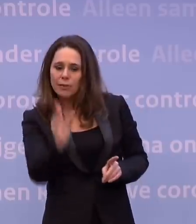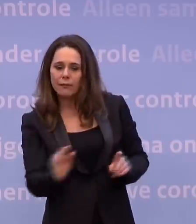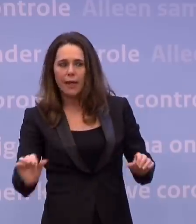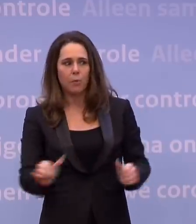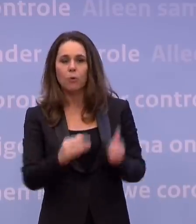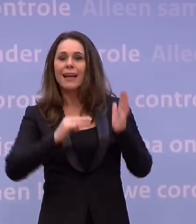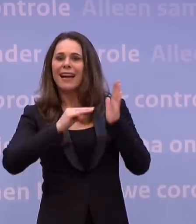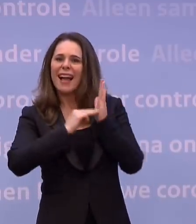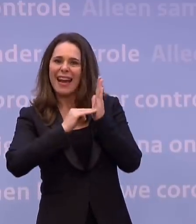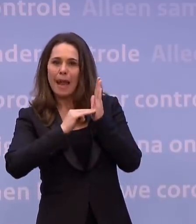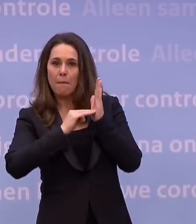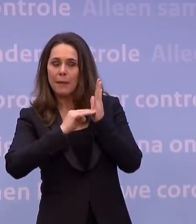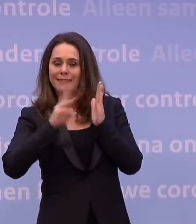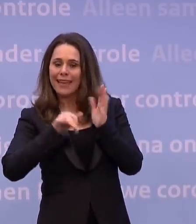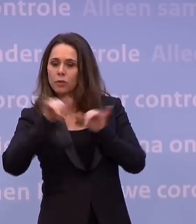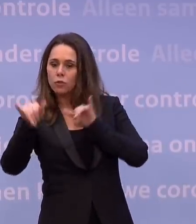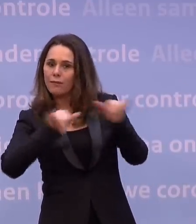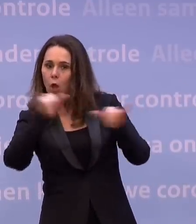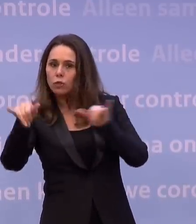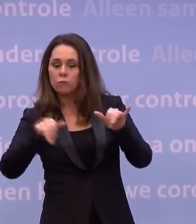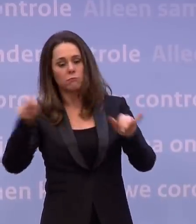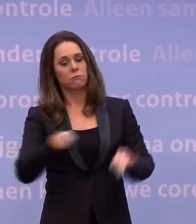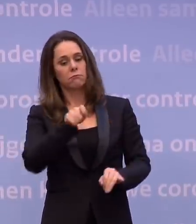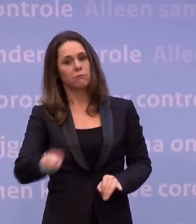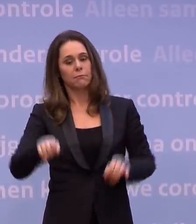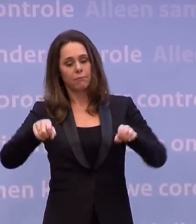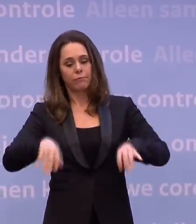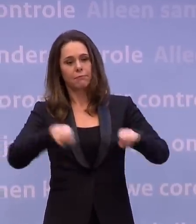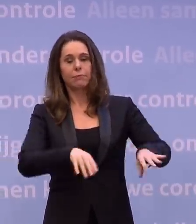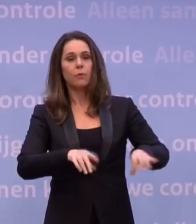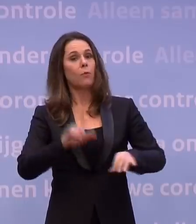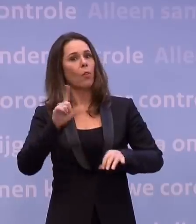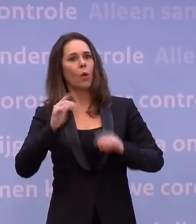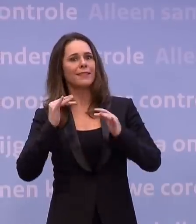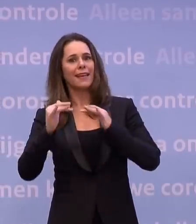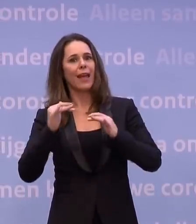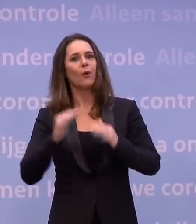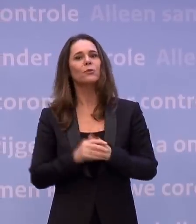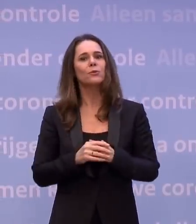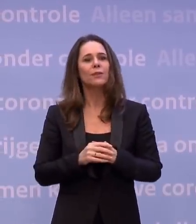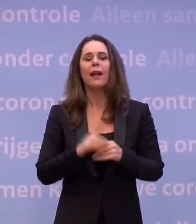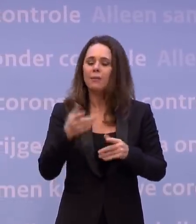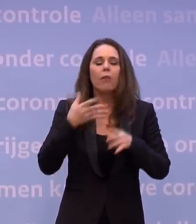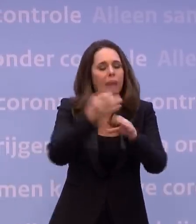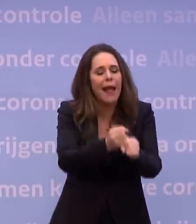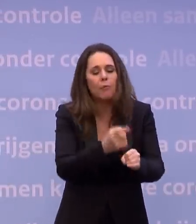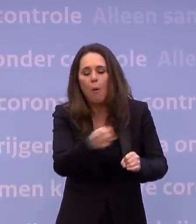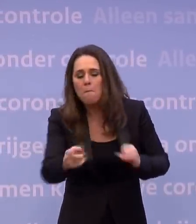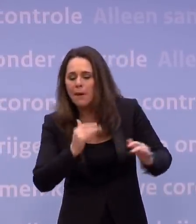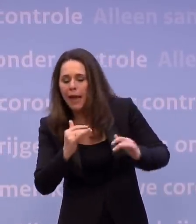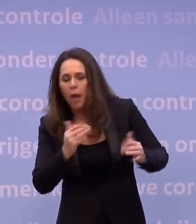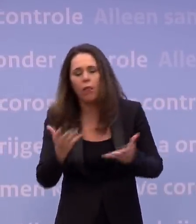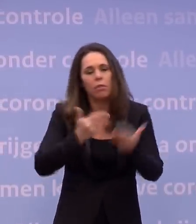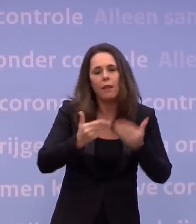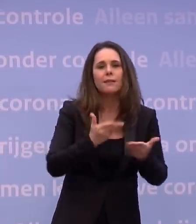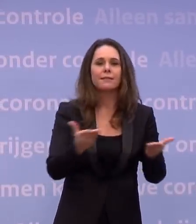KLM gewoon de eerstkomende vluchten moeten schrappen op Zuid-Afrika omdat ze dat inderdaad niet geregeld kregen. Overigens helpen we daar dan ook weer bij om dat wel geregeld te krijgen. Maar het